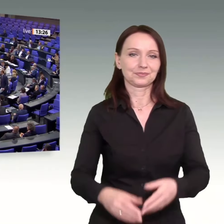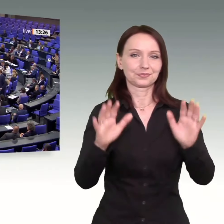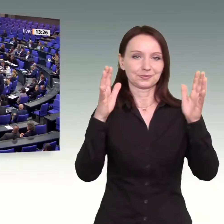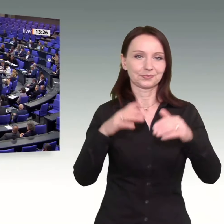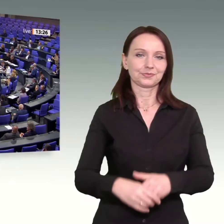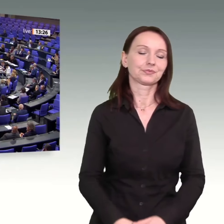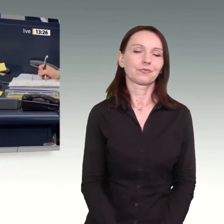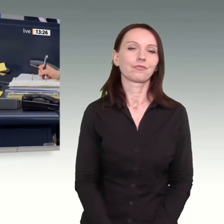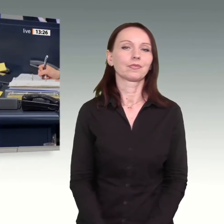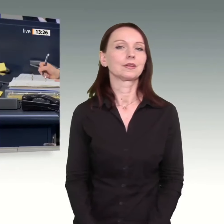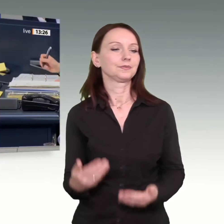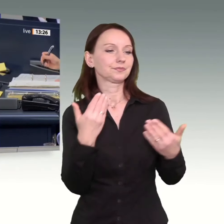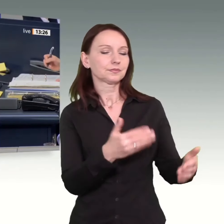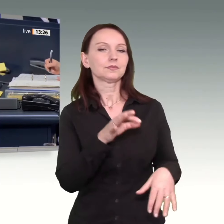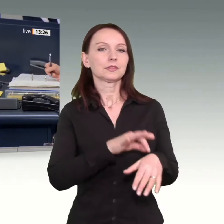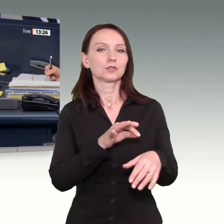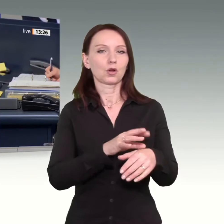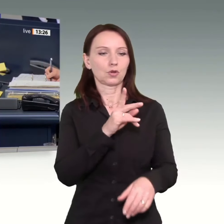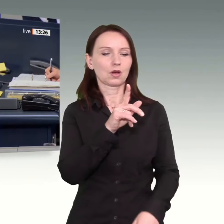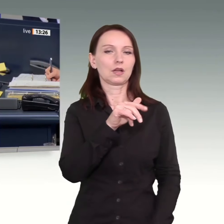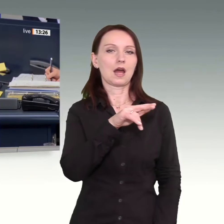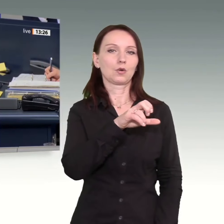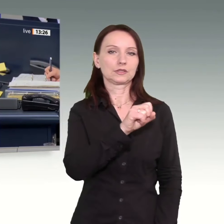Das Wort hat Dr. Klaus Wiener für die CDU-CSU-Fraktion.